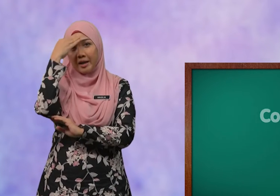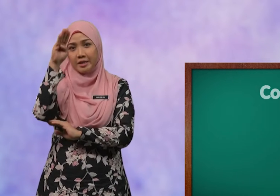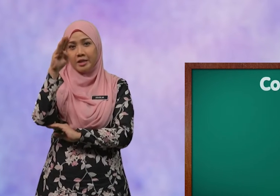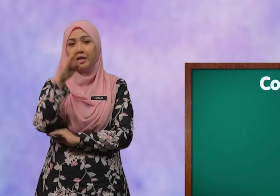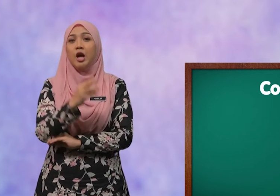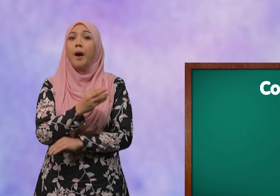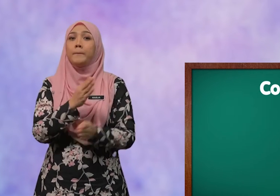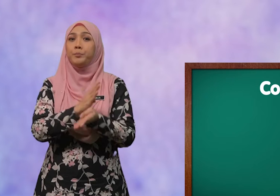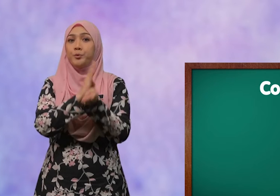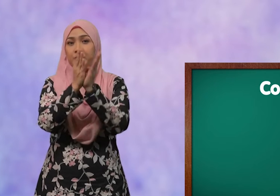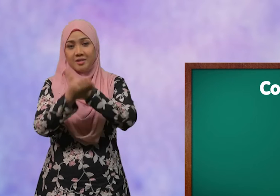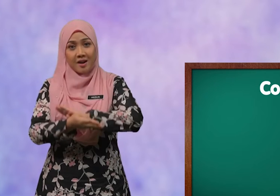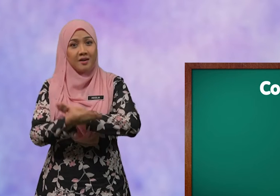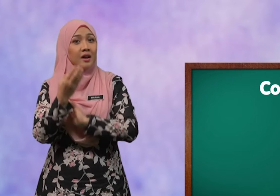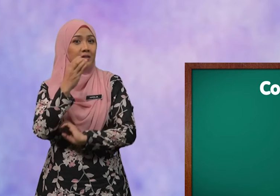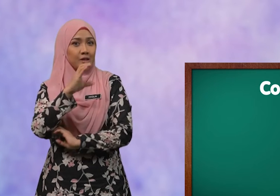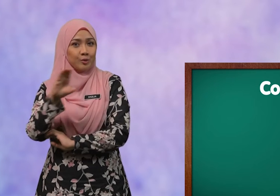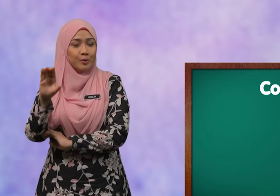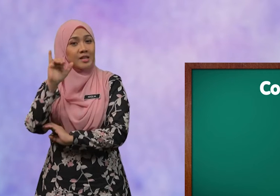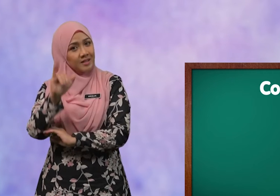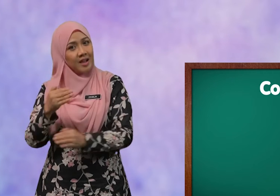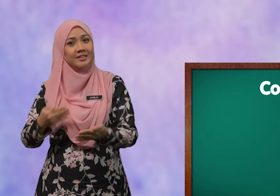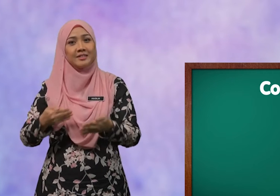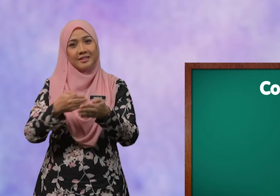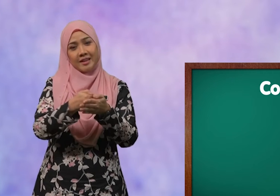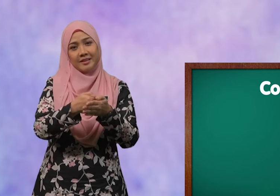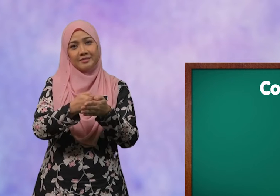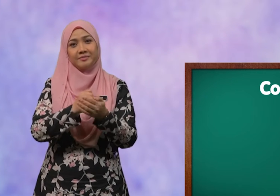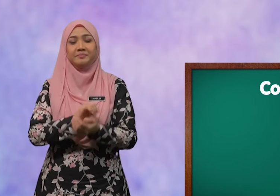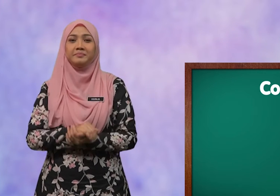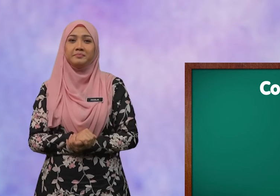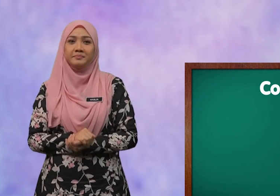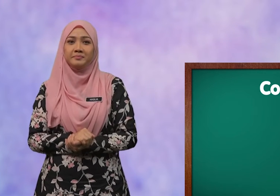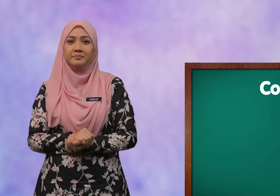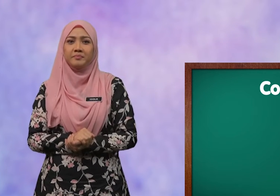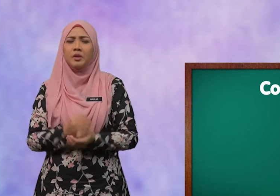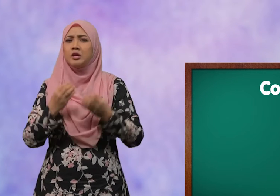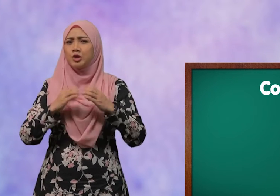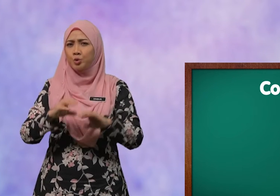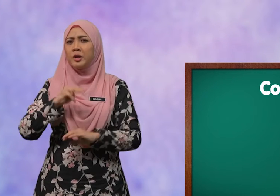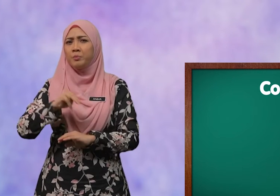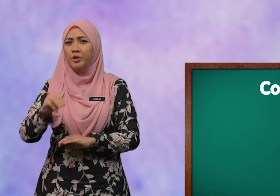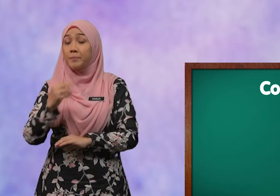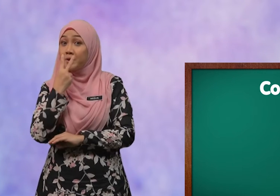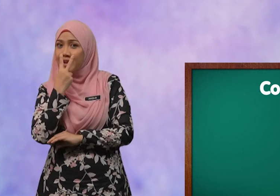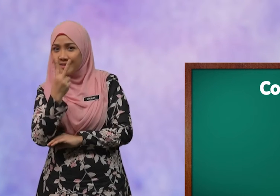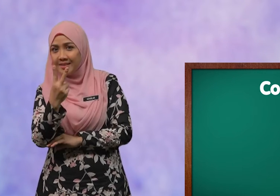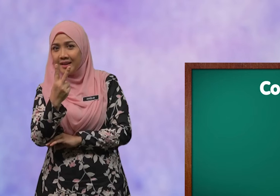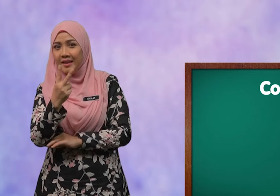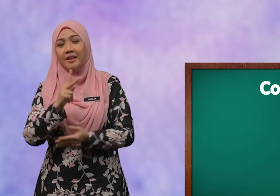Bagi bundar ratus yang terdekat. Cuba, murid, perhatikan